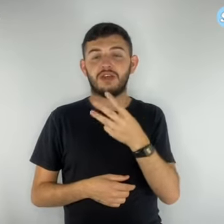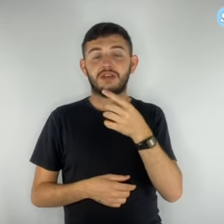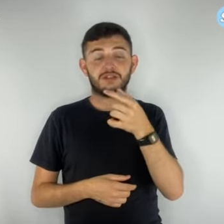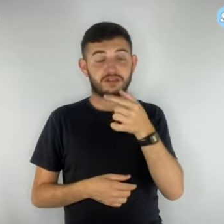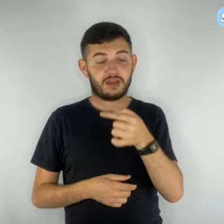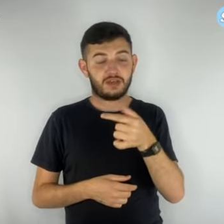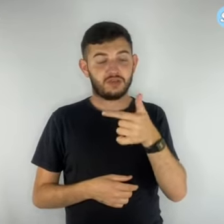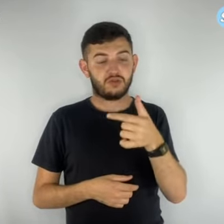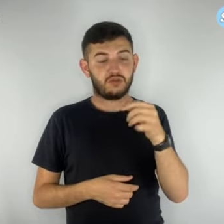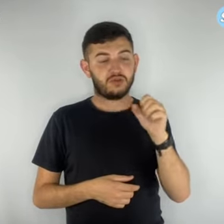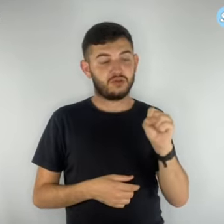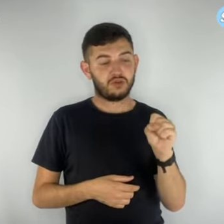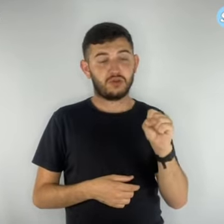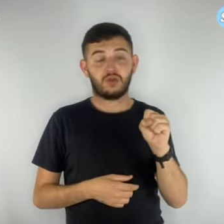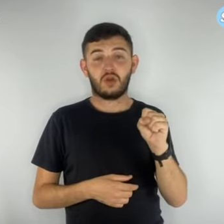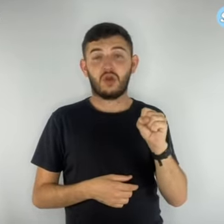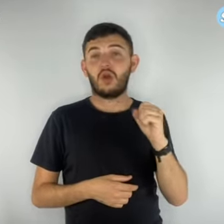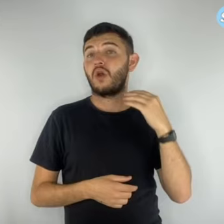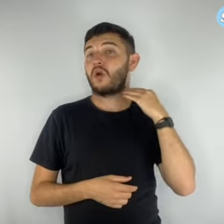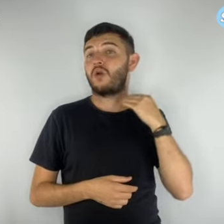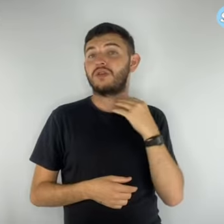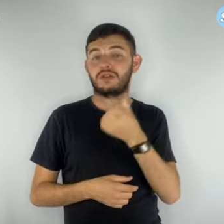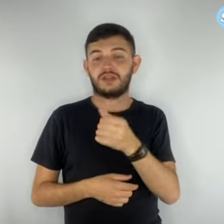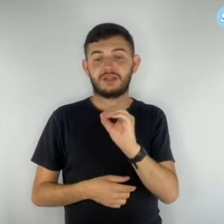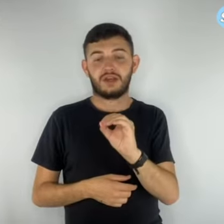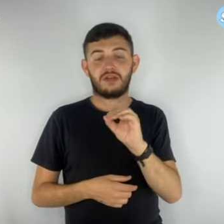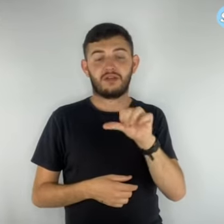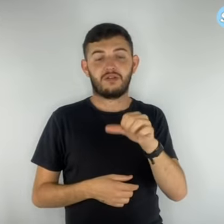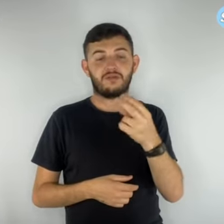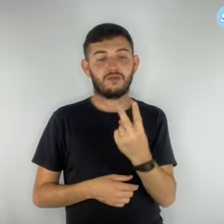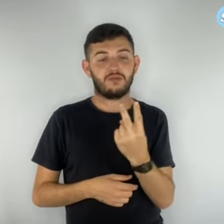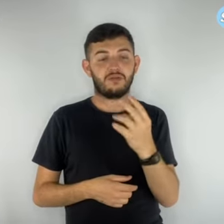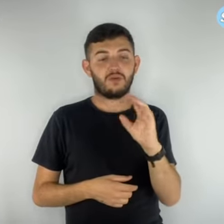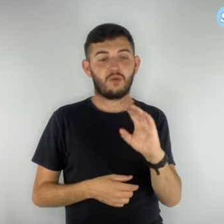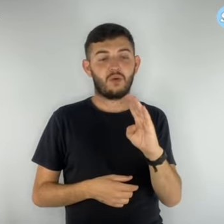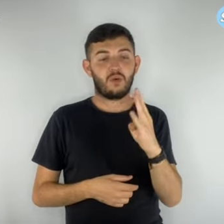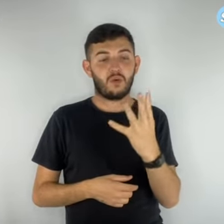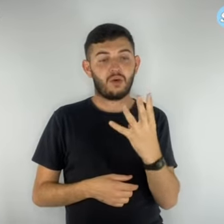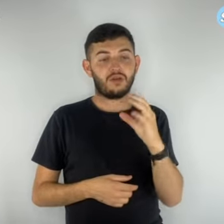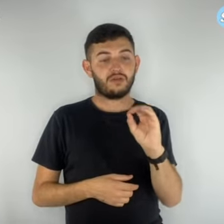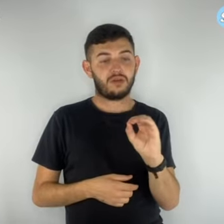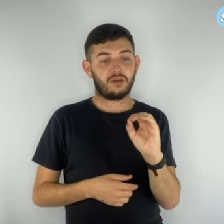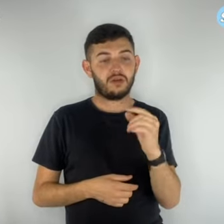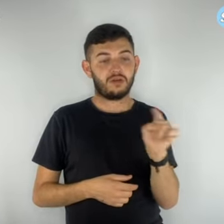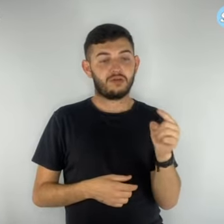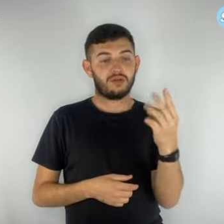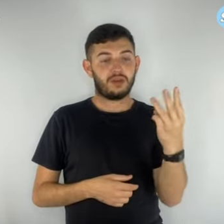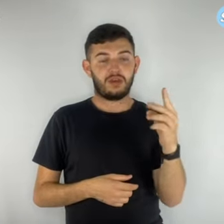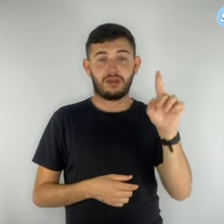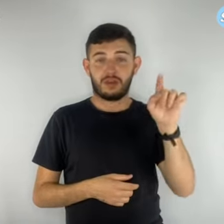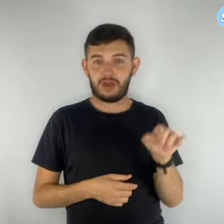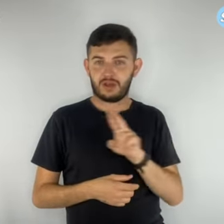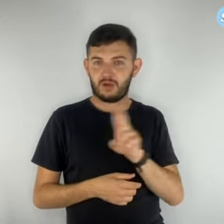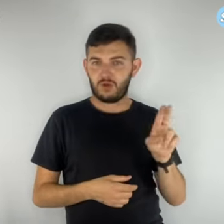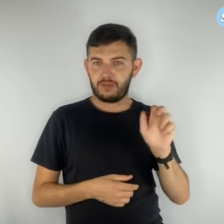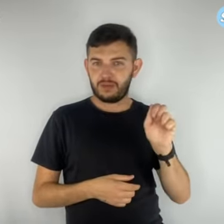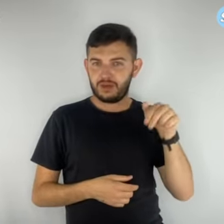6092403, Anderson Fábio de Oliveira, CPF